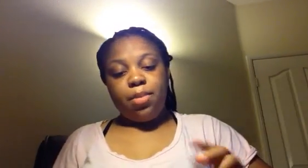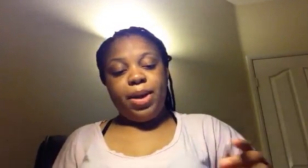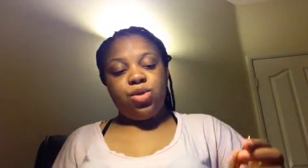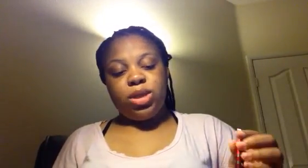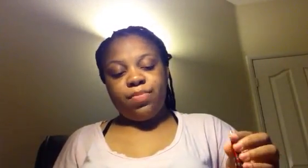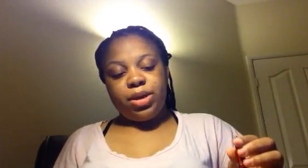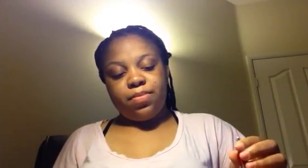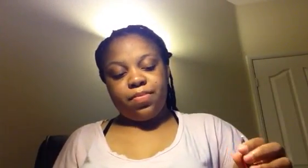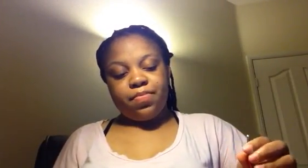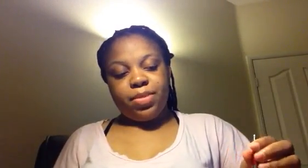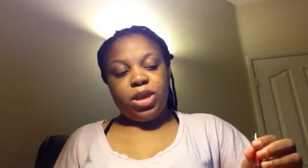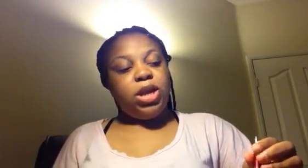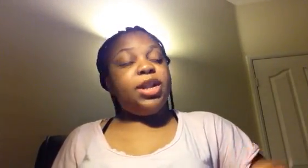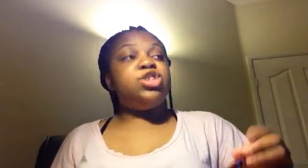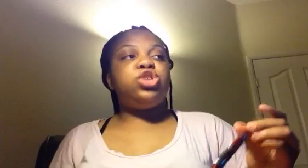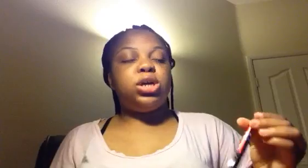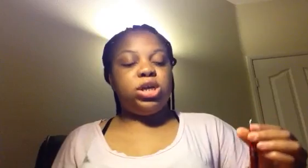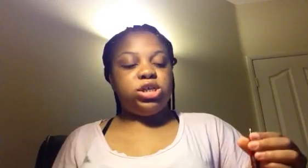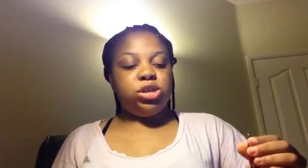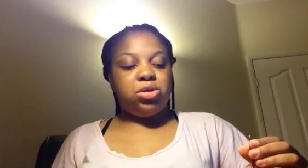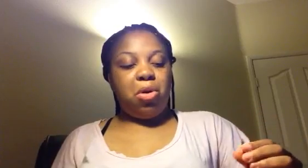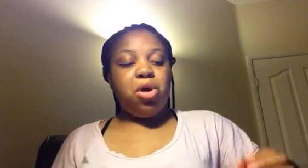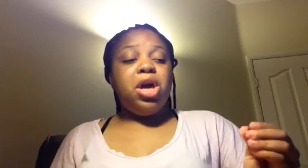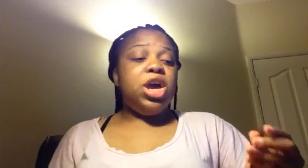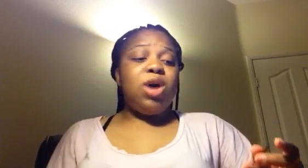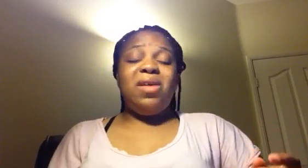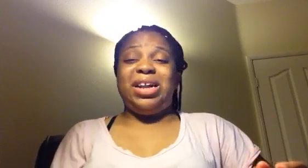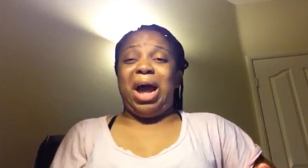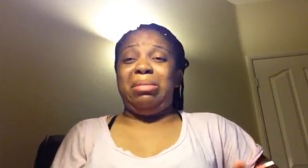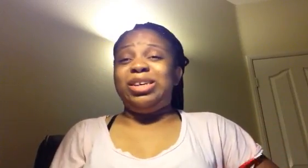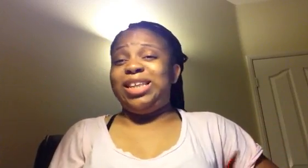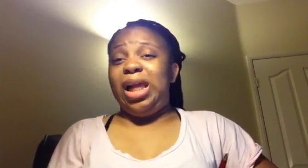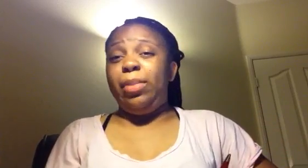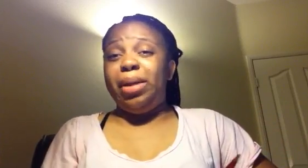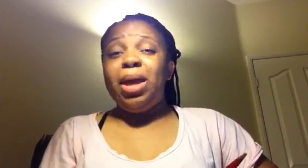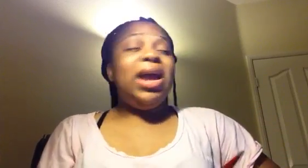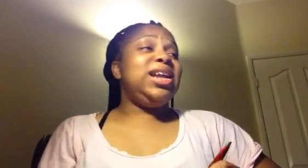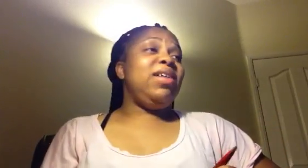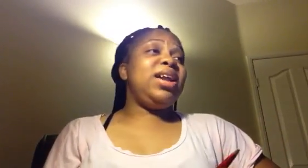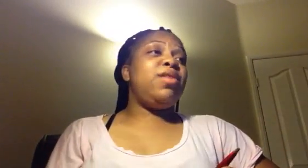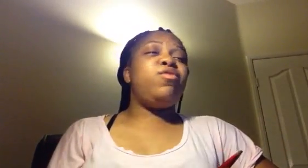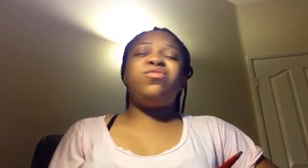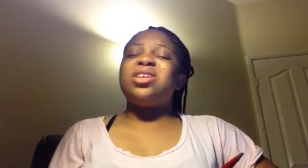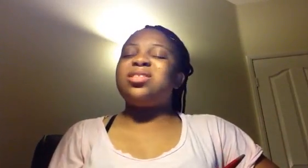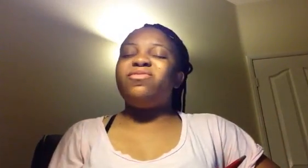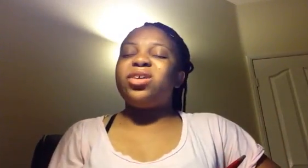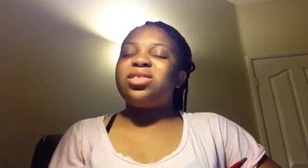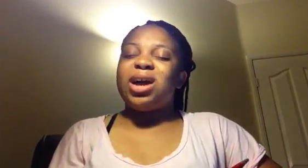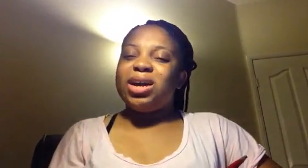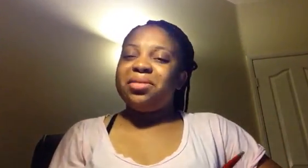Parlons des primes. Les gens qui disent qu'ils doivent rembourser leurs primes. Vous êtes tarés.